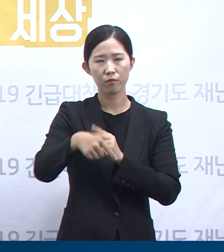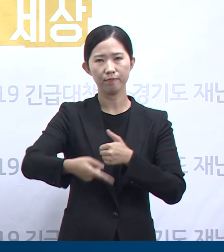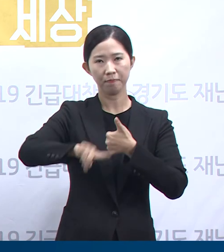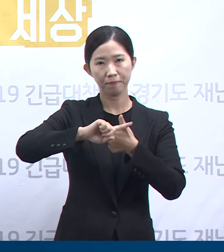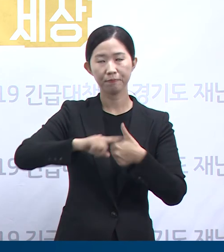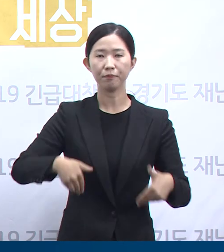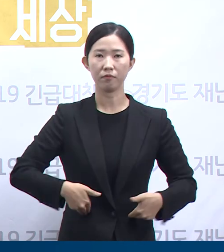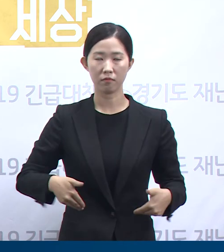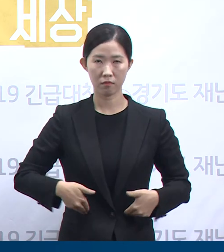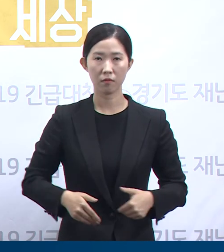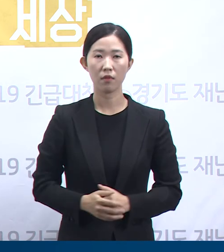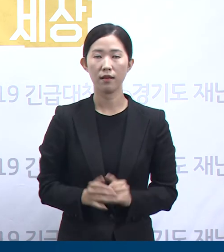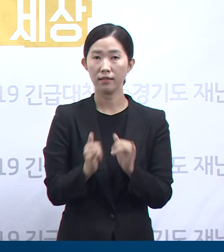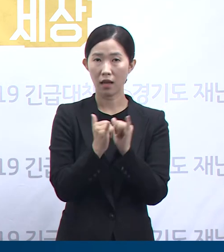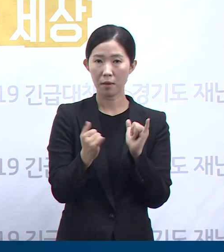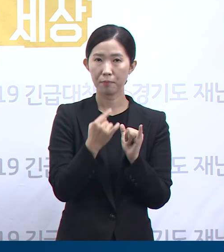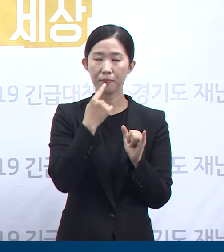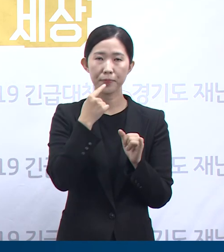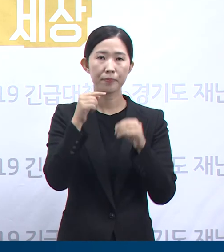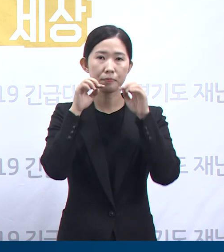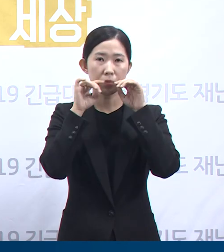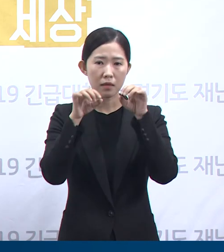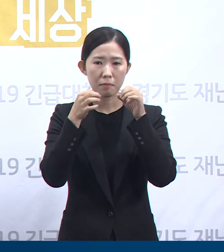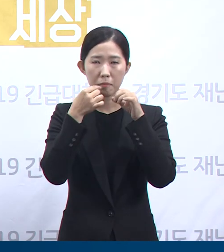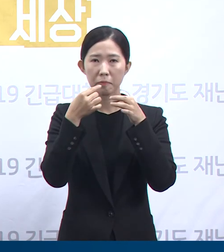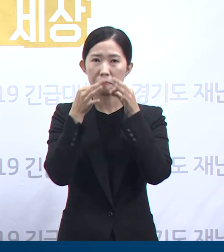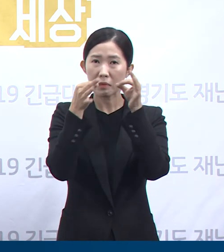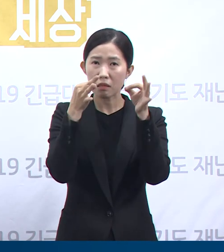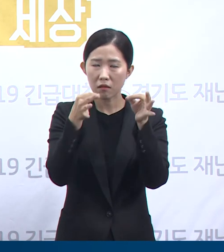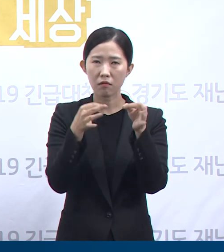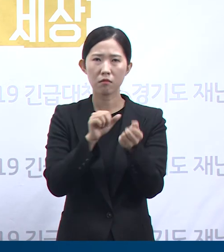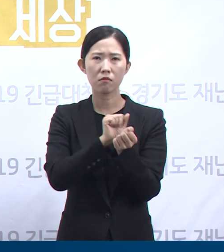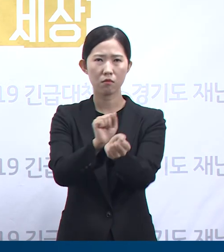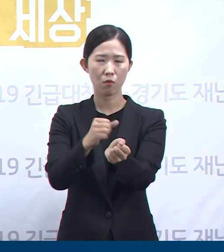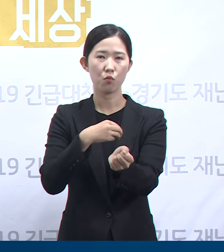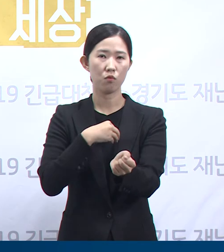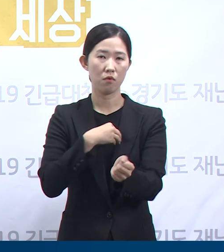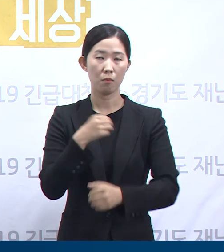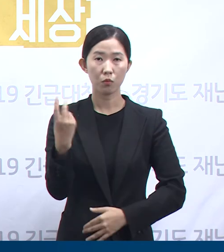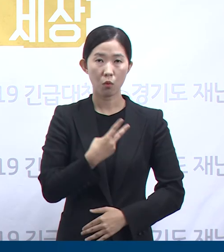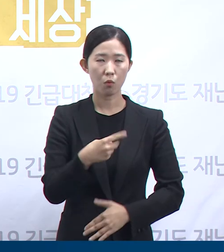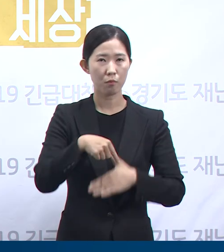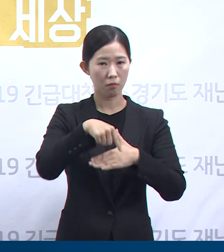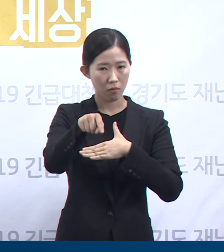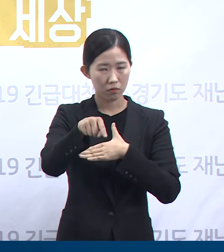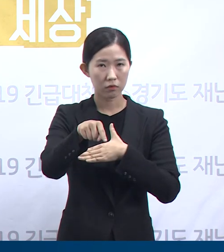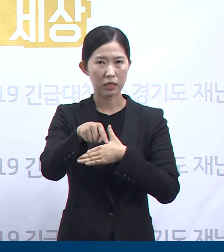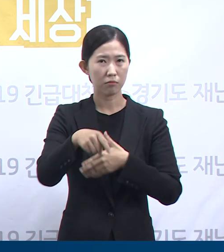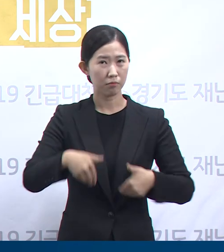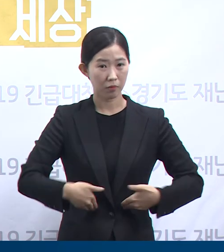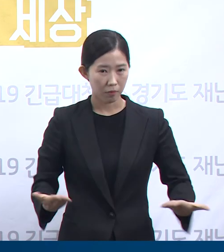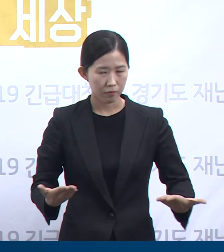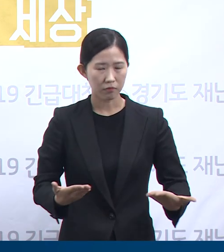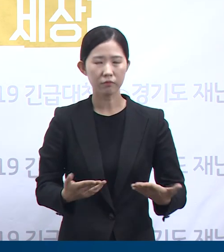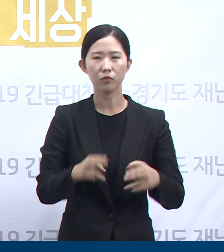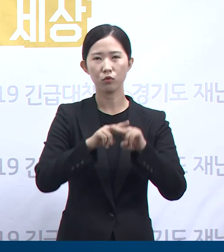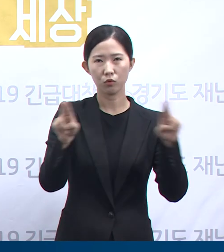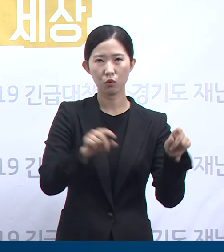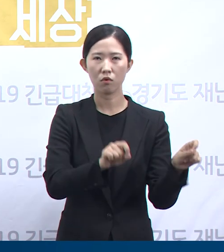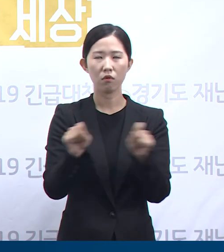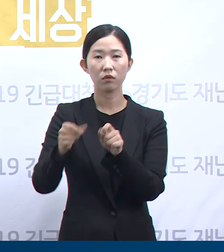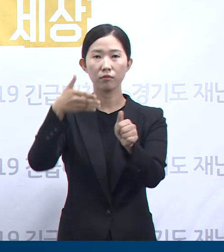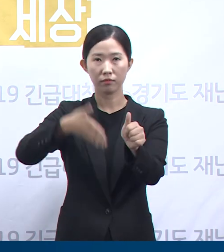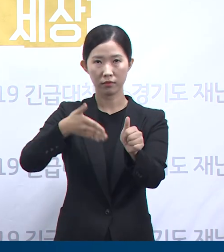감염 전파를 유발할 수 있음을 각별히 유념해 주시고 반드시 필요한 외출, 모임이 아니라면 연기하거나 취소해 주시기 바라겠습니다.